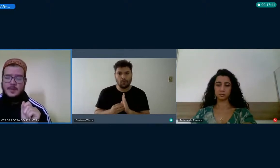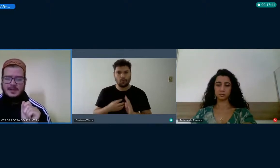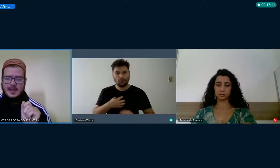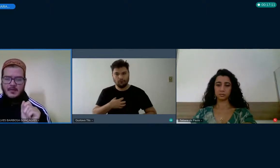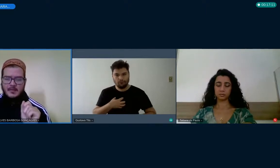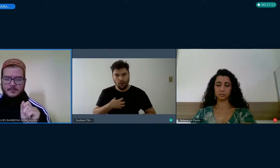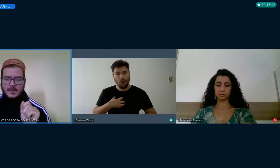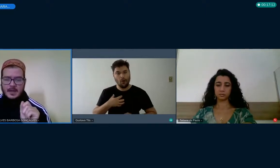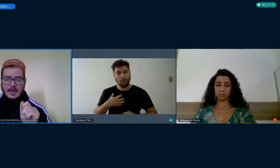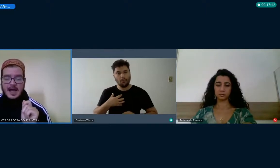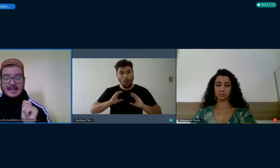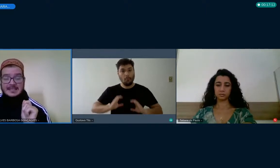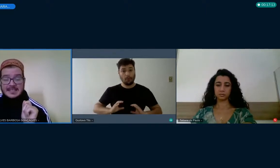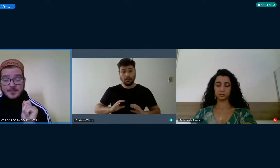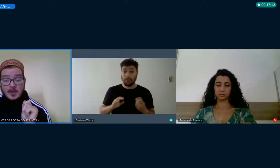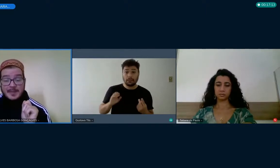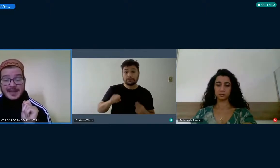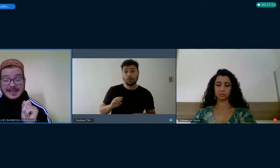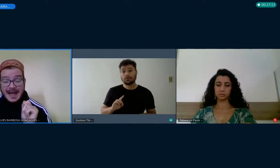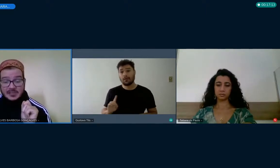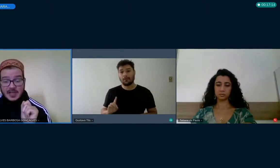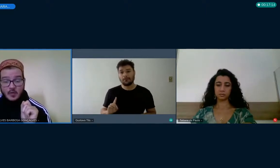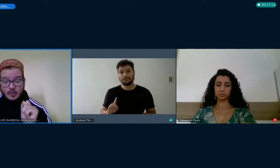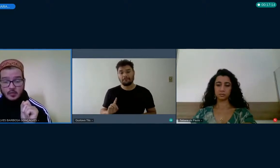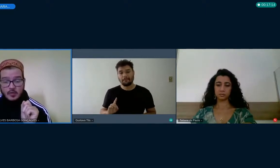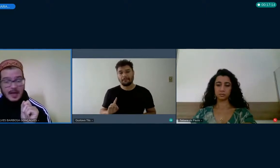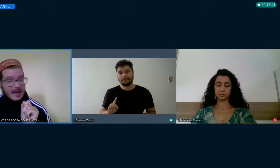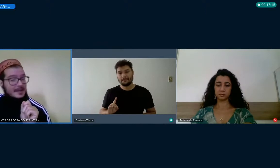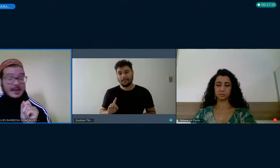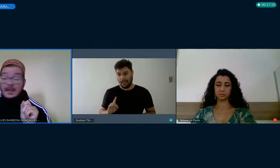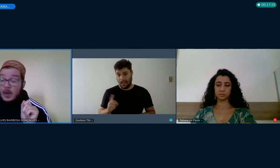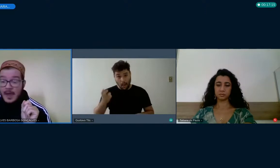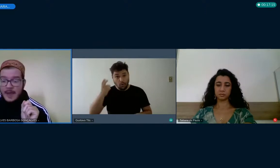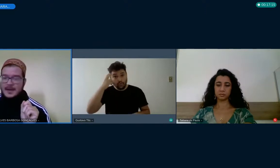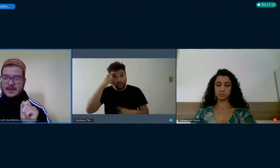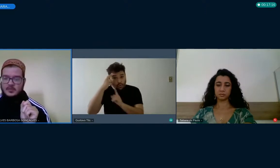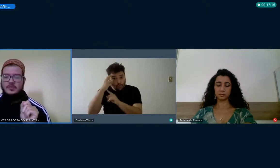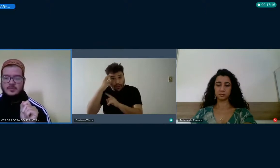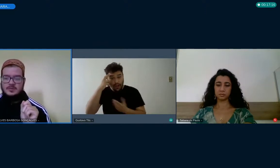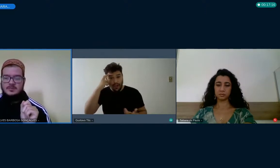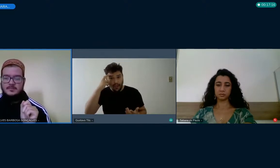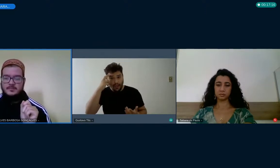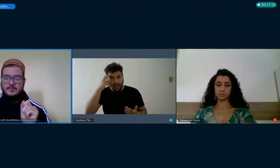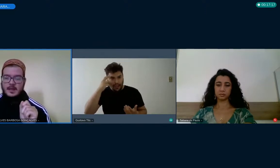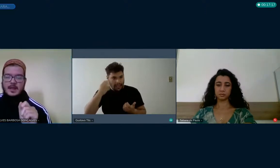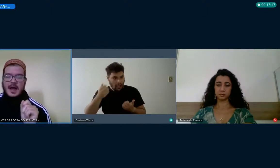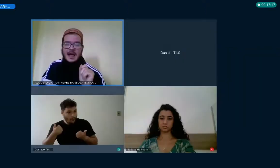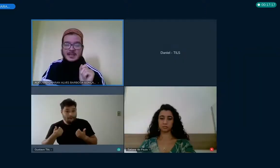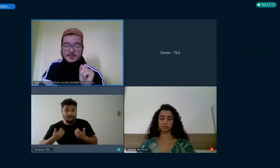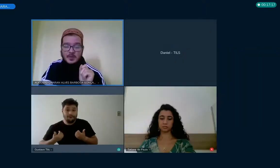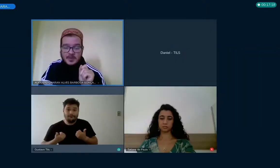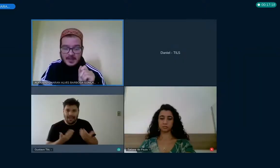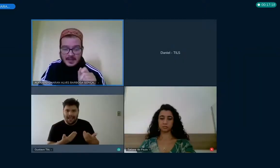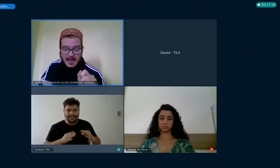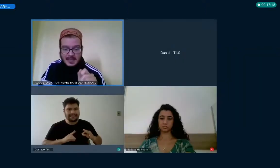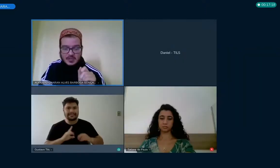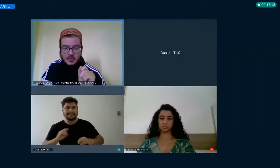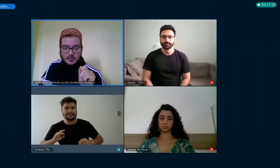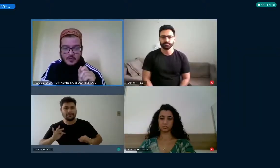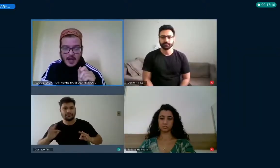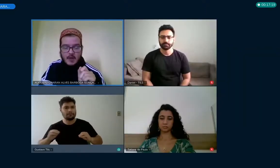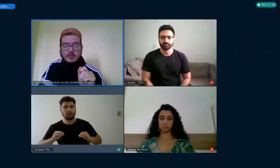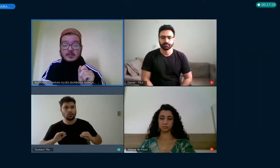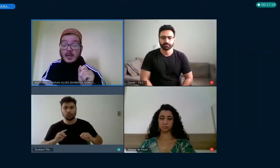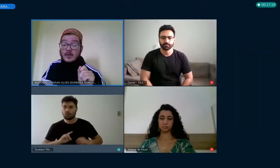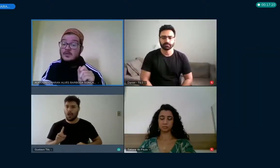comportamental. A disponibilidade da cultura ainda não é para todos. A indisponibilidade